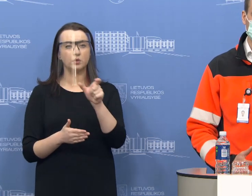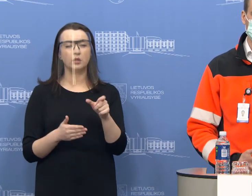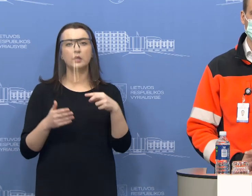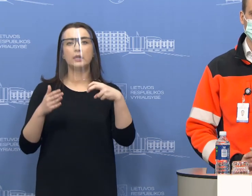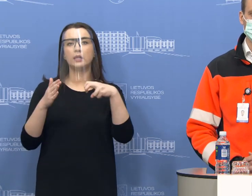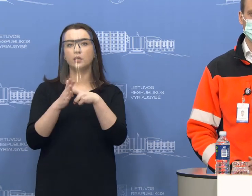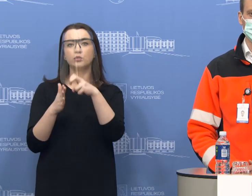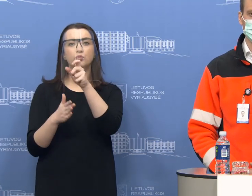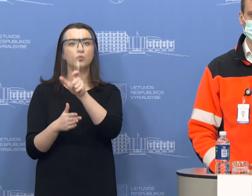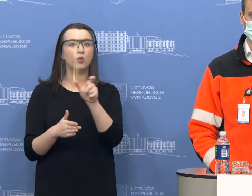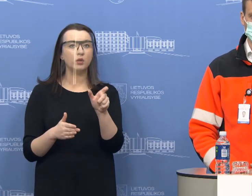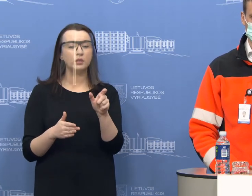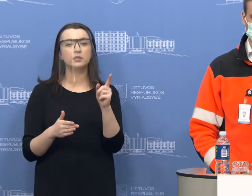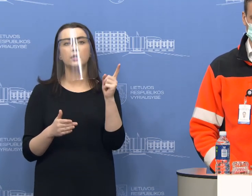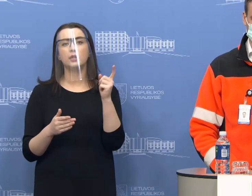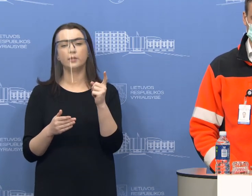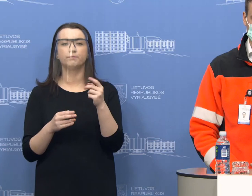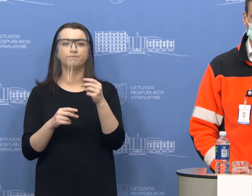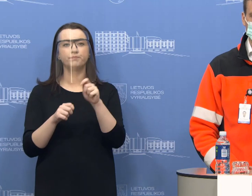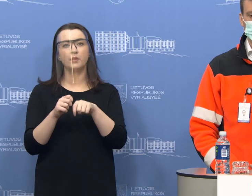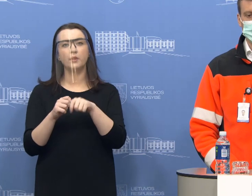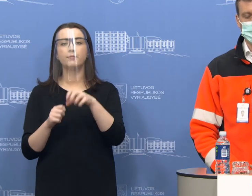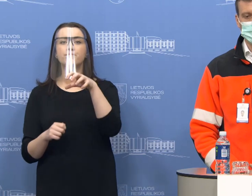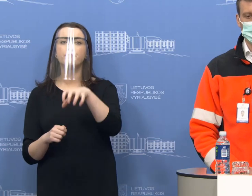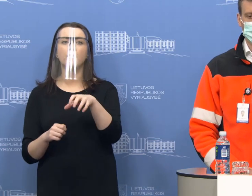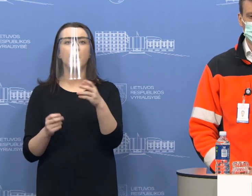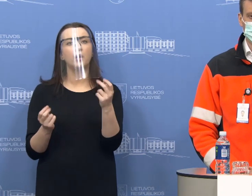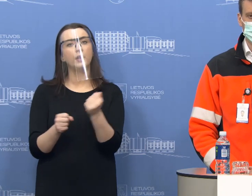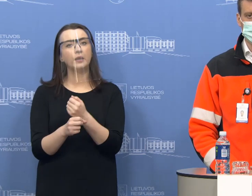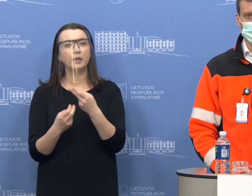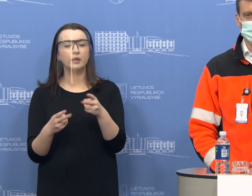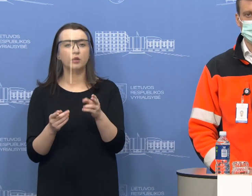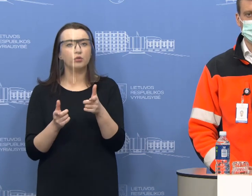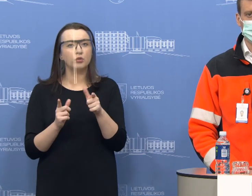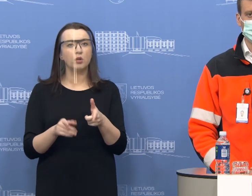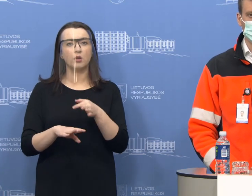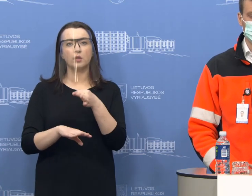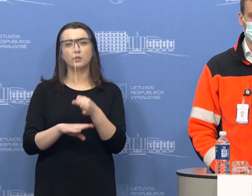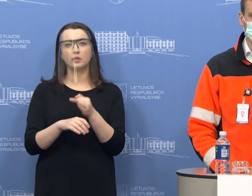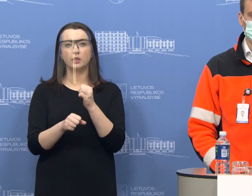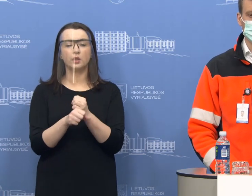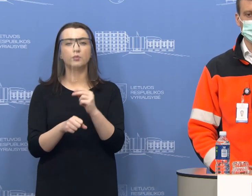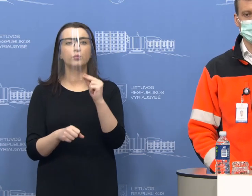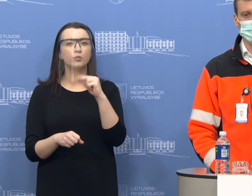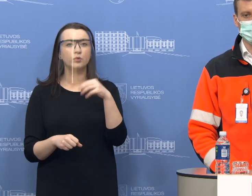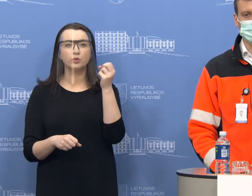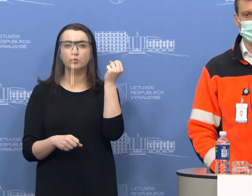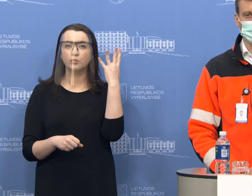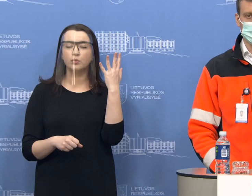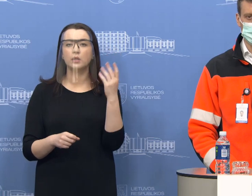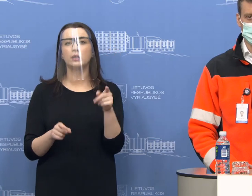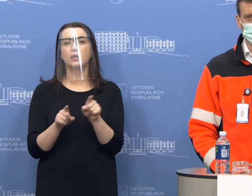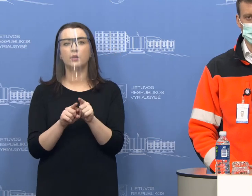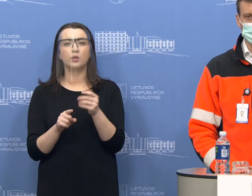registruoja žmonės į mobilius patikros punktus. Tai tikrai labai atsakingas darbas, mes tai puikiai suprantame ir